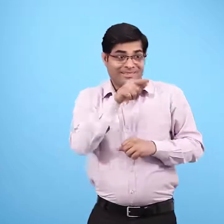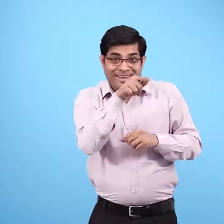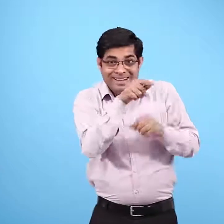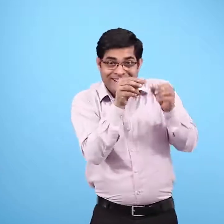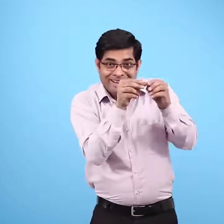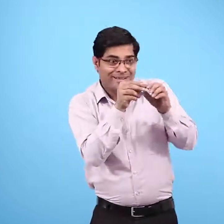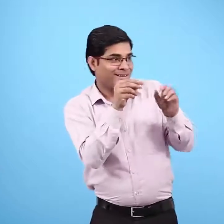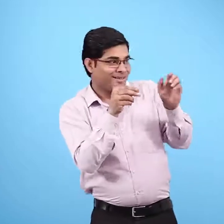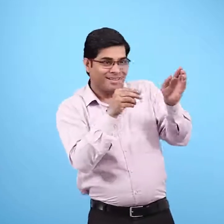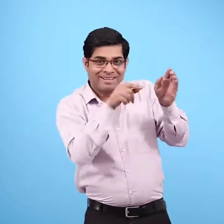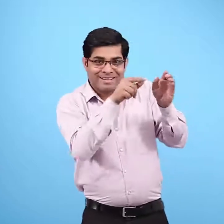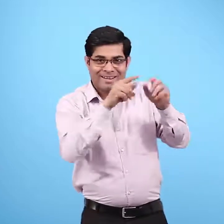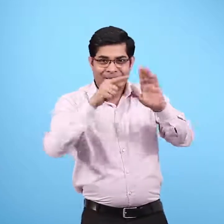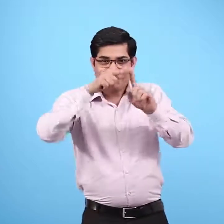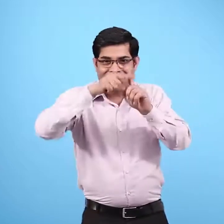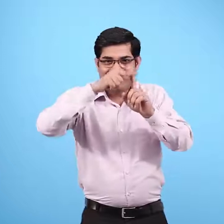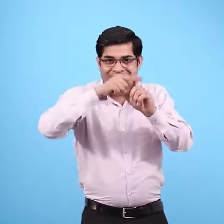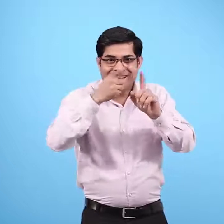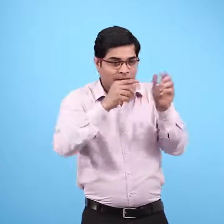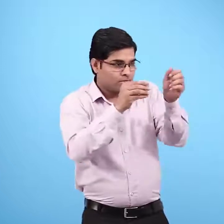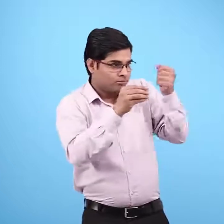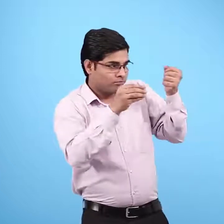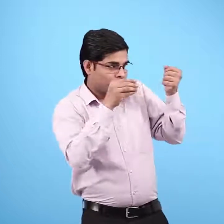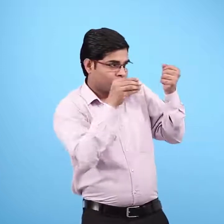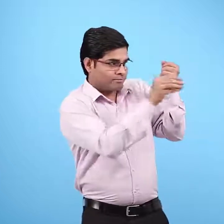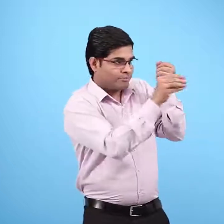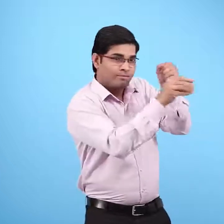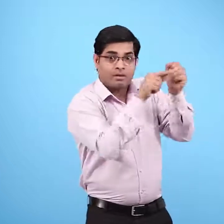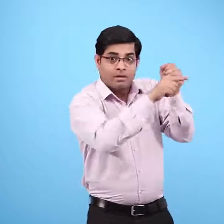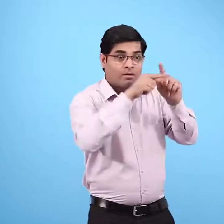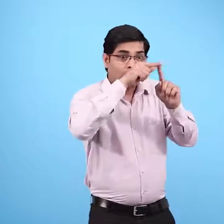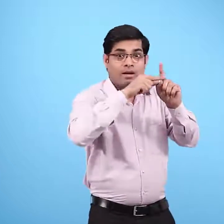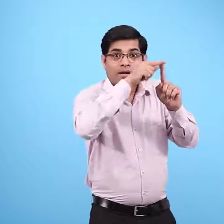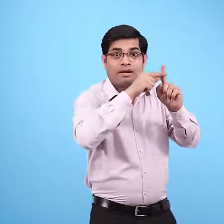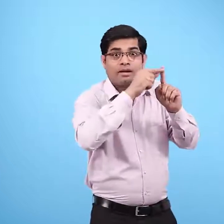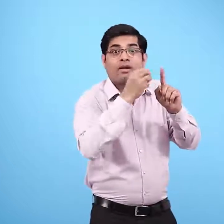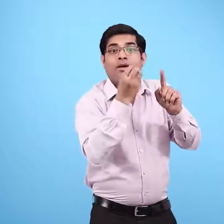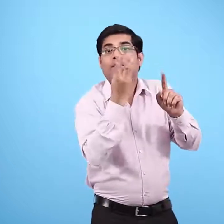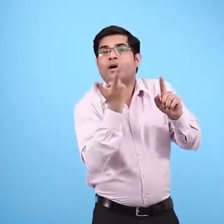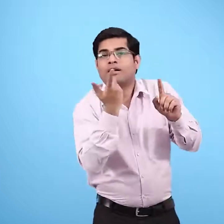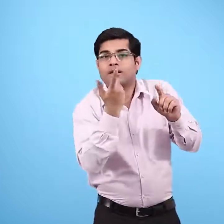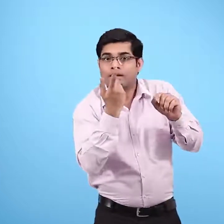इस गिलास को उतने ही तापमान में रखा जितना आम तौर पर हमारे पेट के अंदर होता है